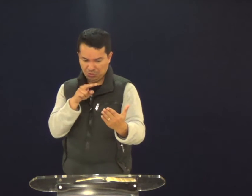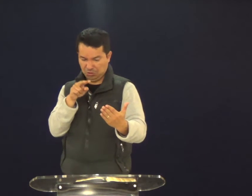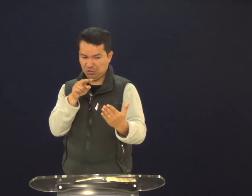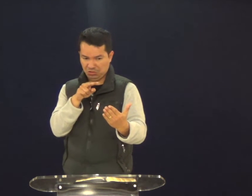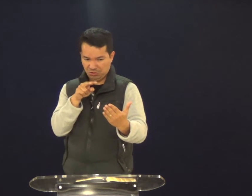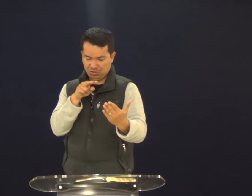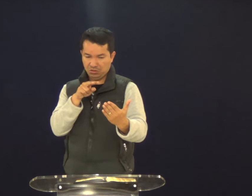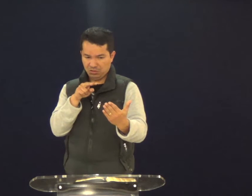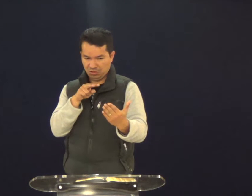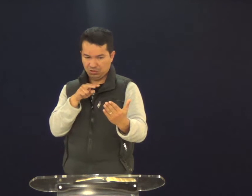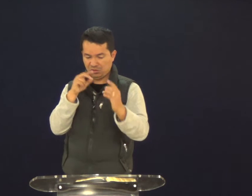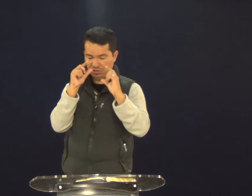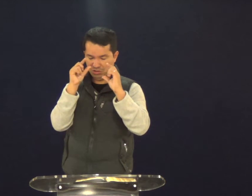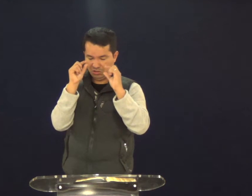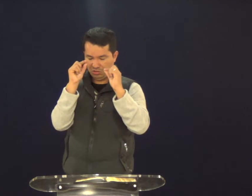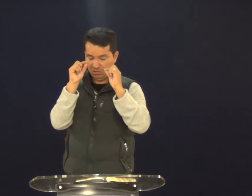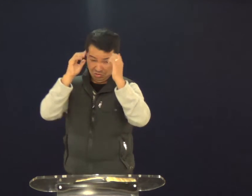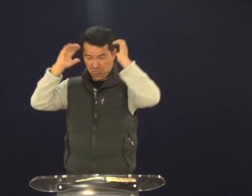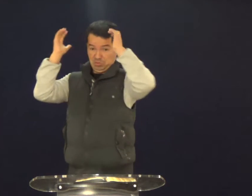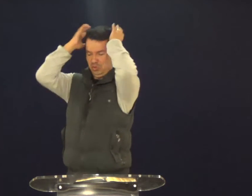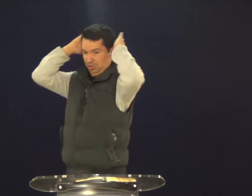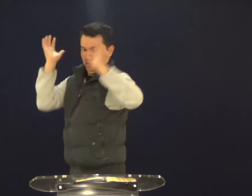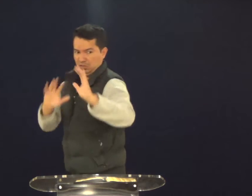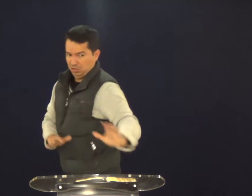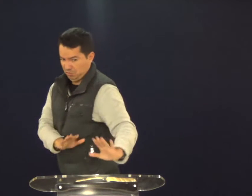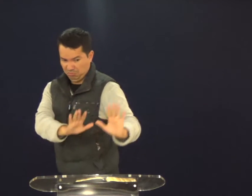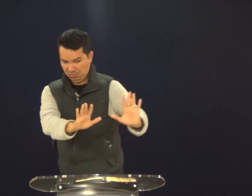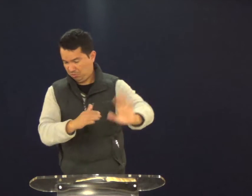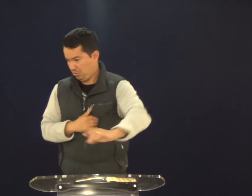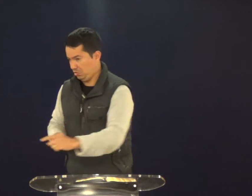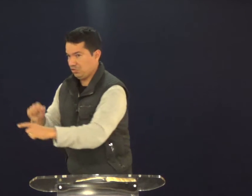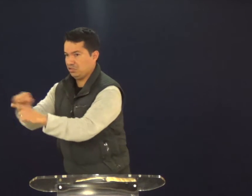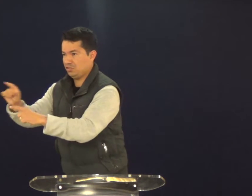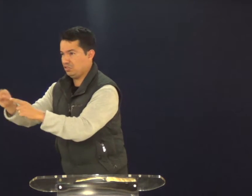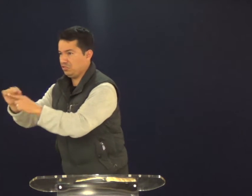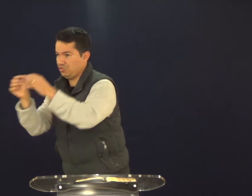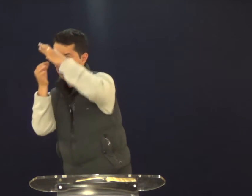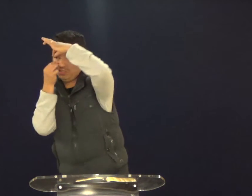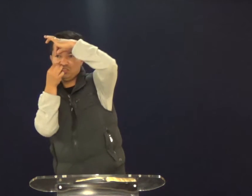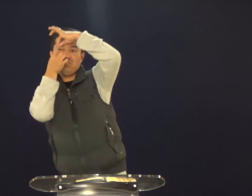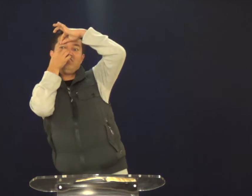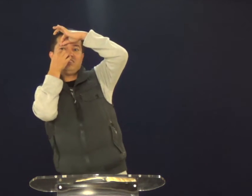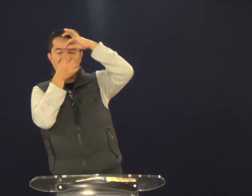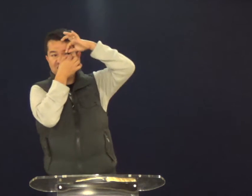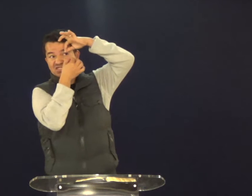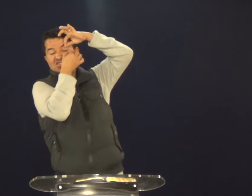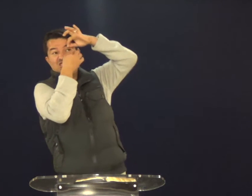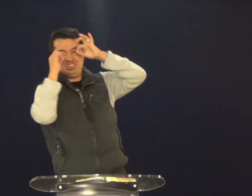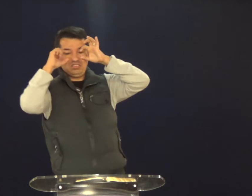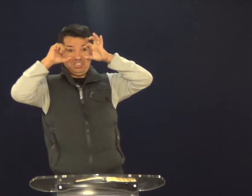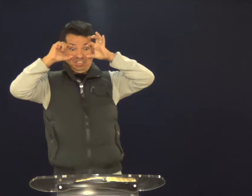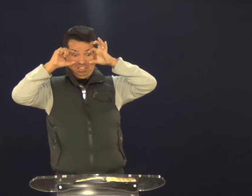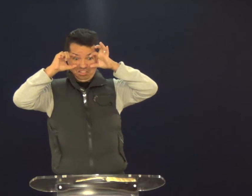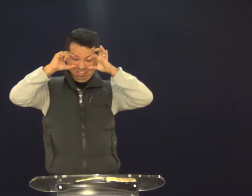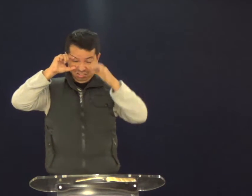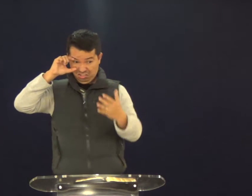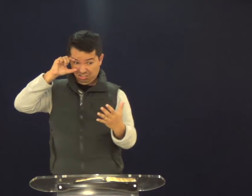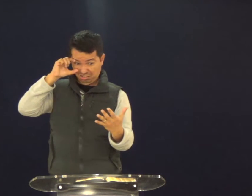dar atenção. E lê, e, de repente, ai, parece que aquele sono começa, você, ai, não, eu preciso fazer alguma coisa para